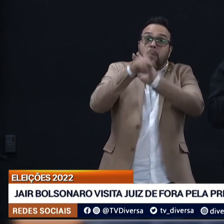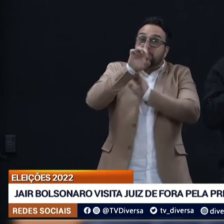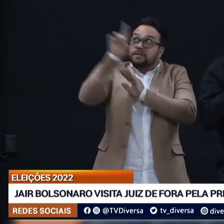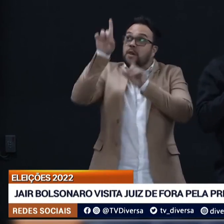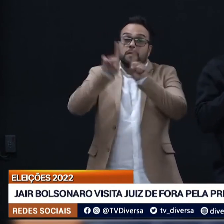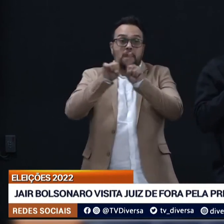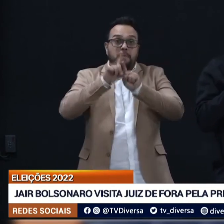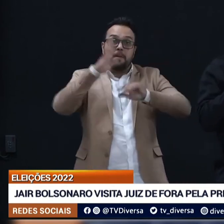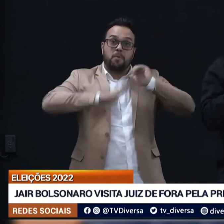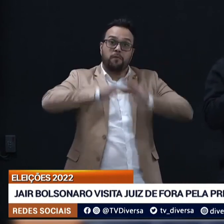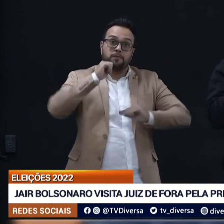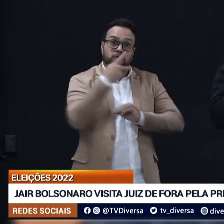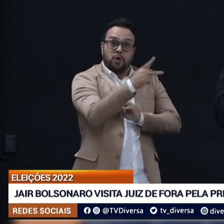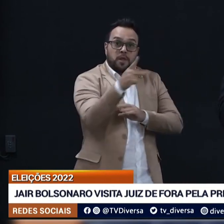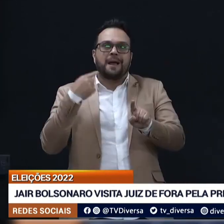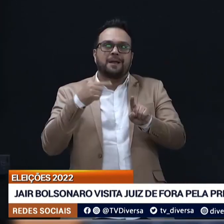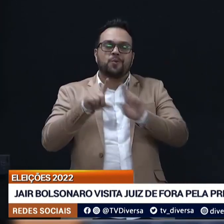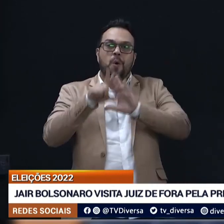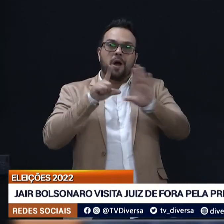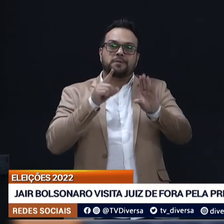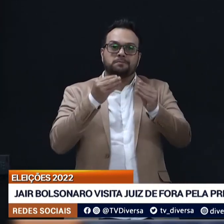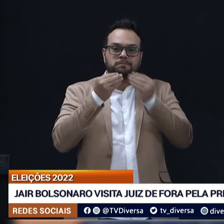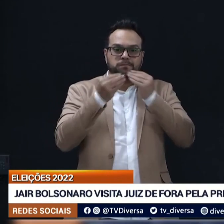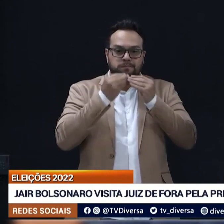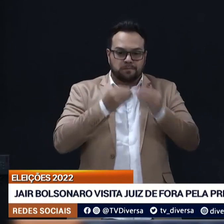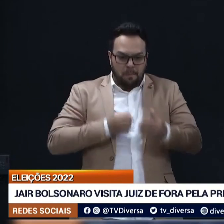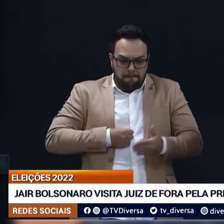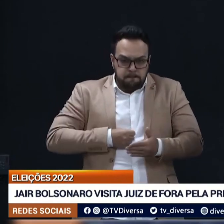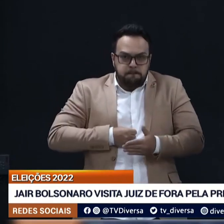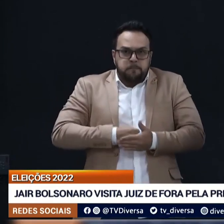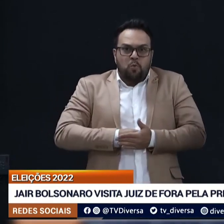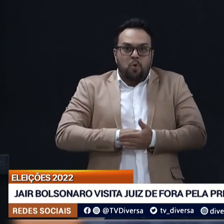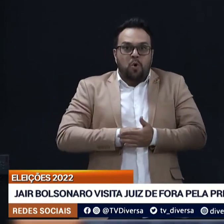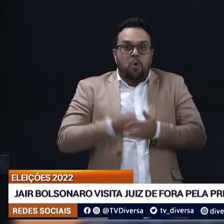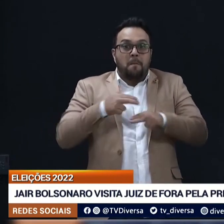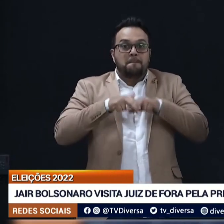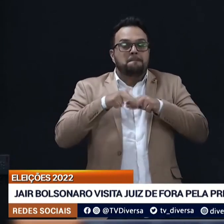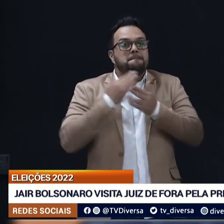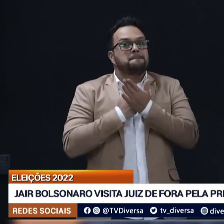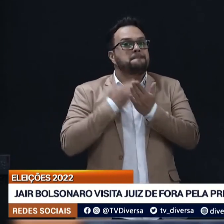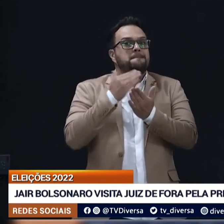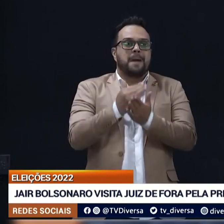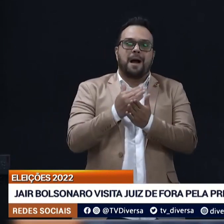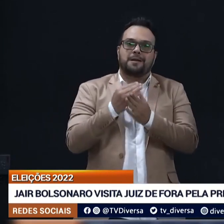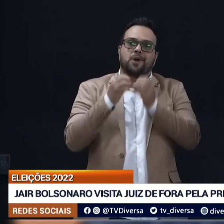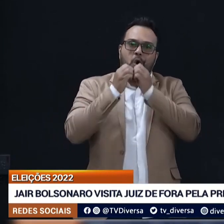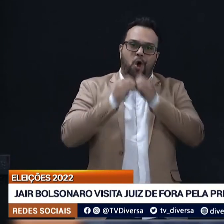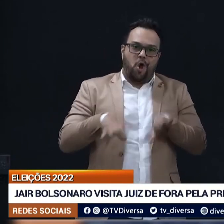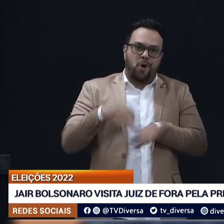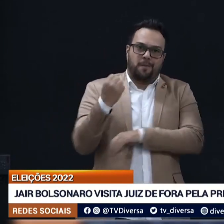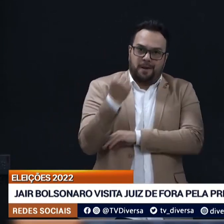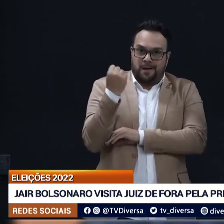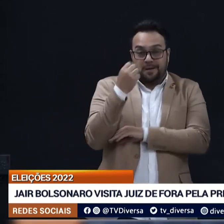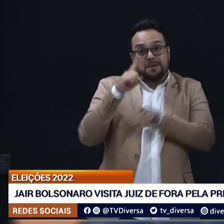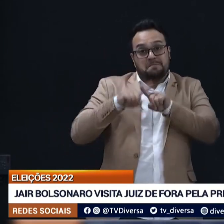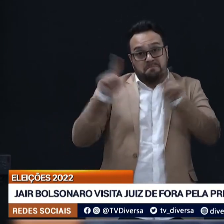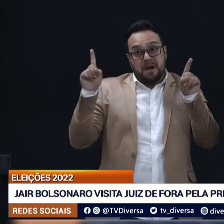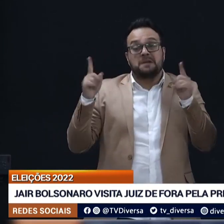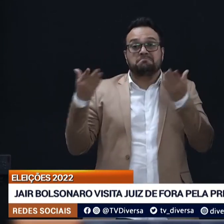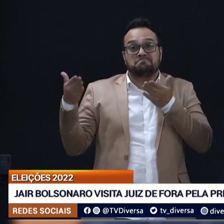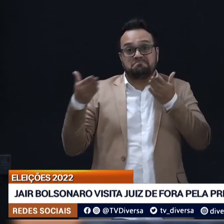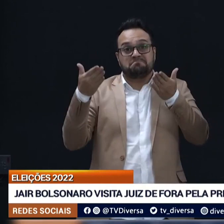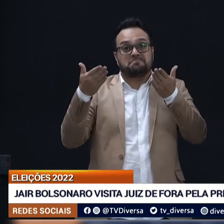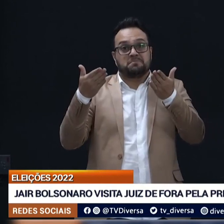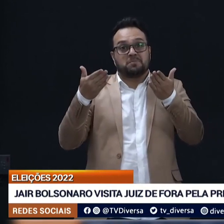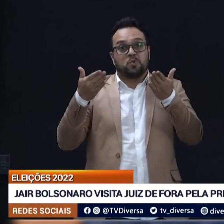vocês que trabalharam naquele dia. O atendimento recebido na Santa Casa foi, de fato, o tema da breve fala do